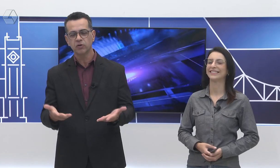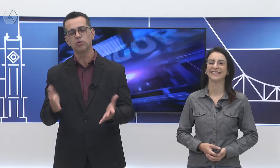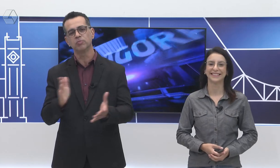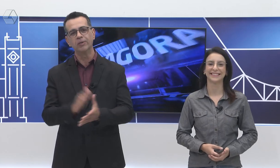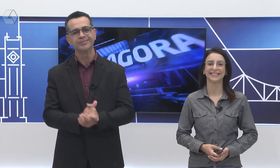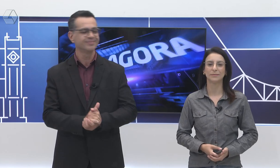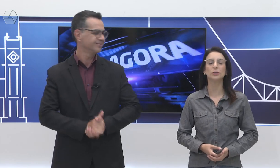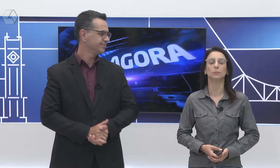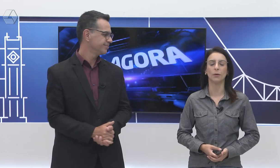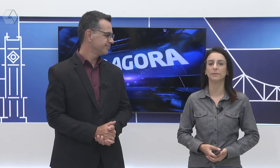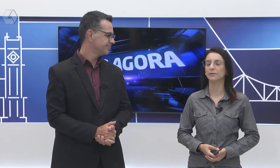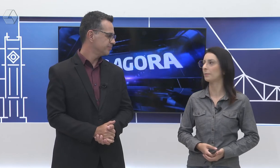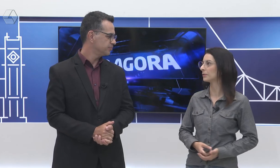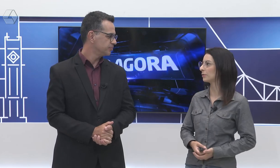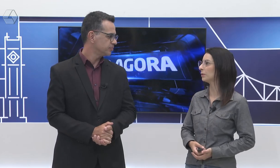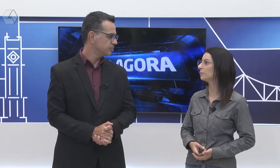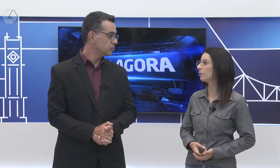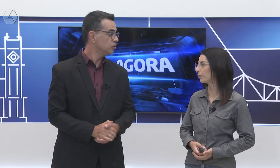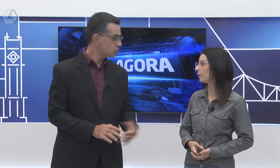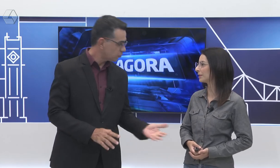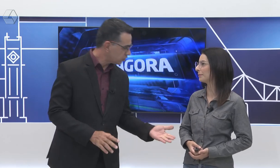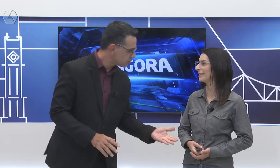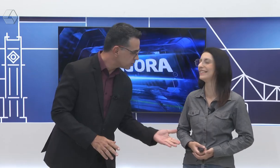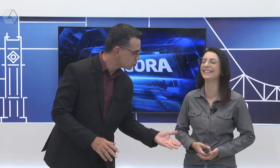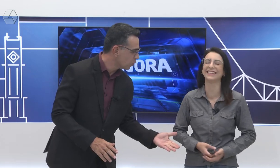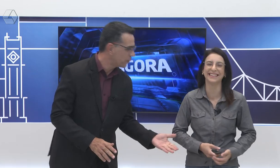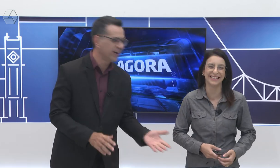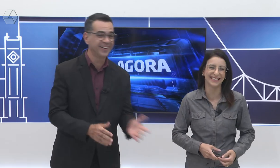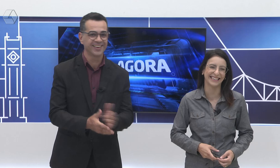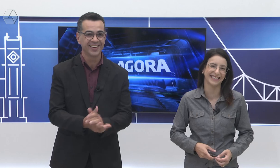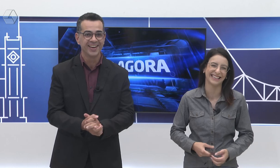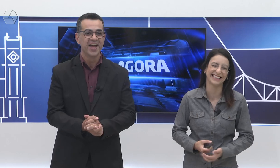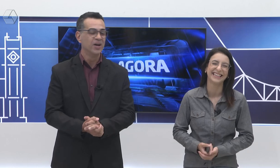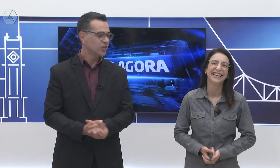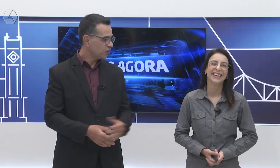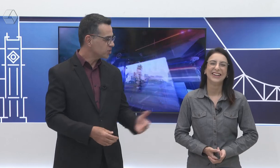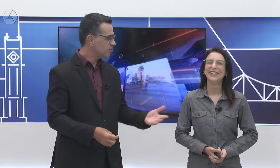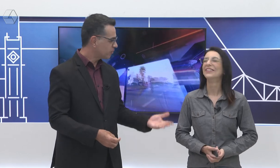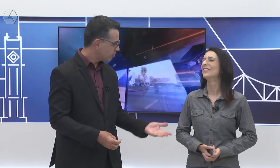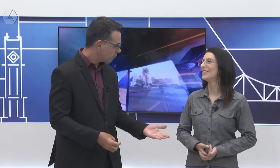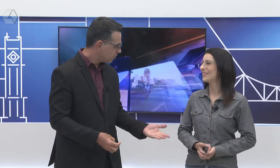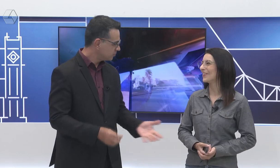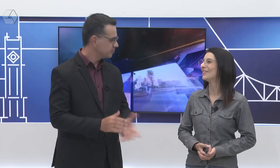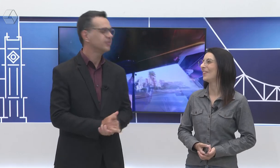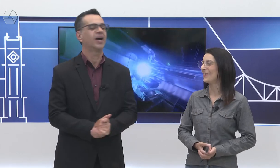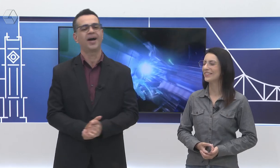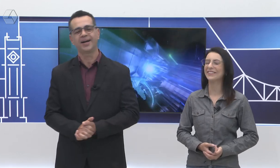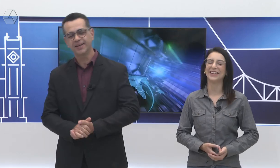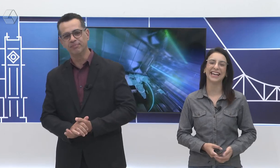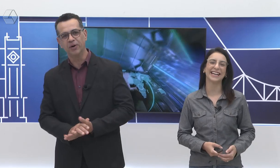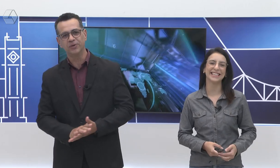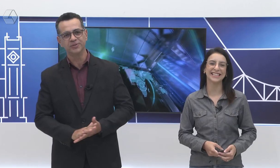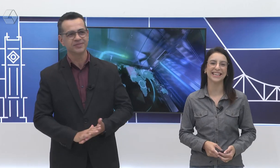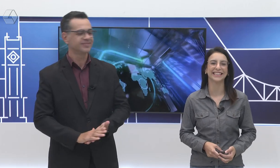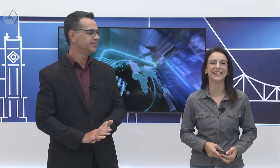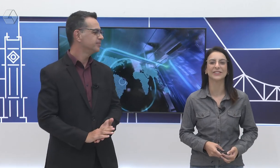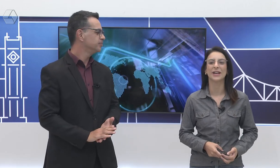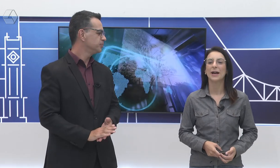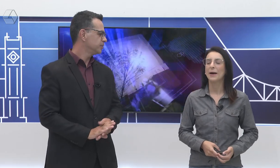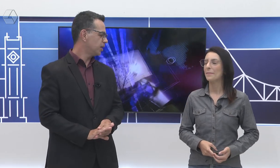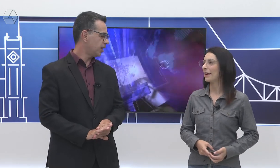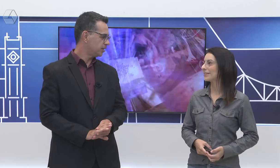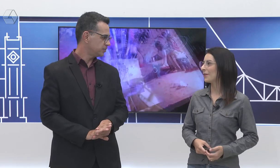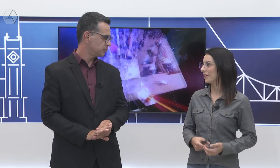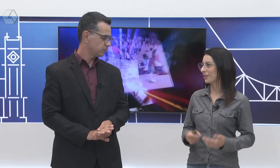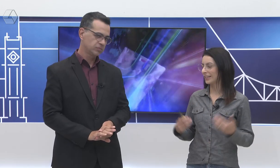mas foi muito bom. Muito bom. Vai perguntar do meu? O foi bom também. Desculpa. O seu final de semana também foi bom? Foi bom também, graças a Deus.